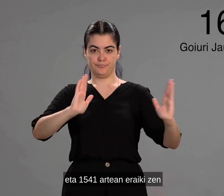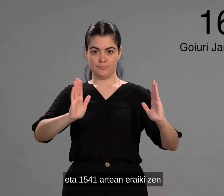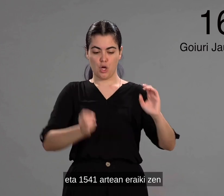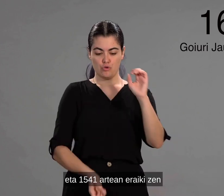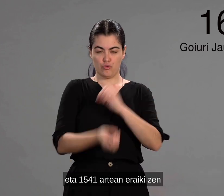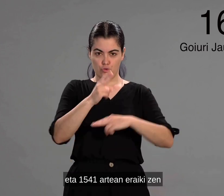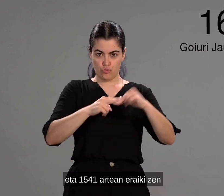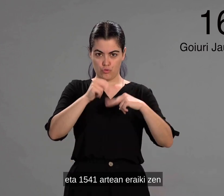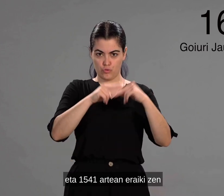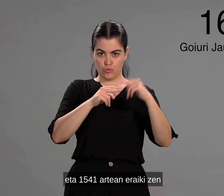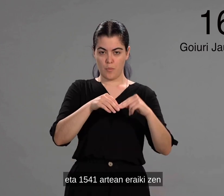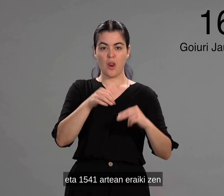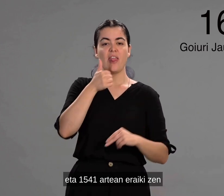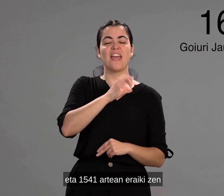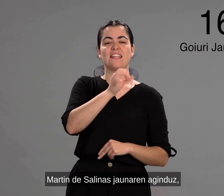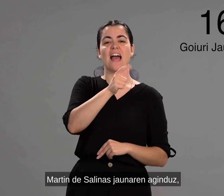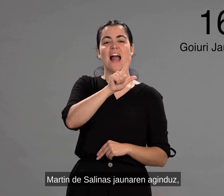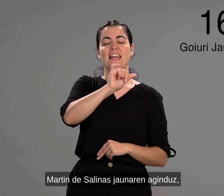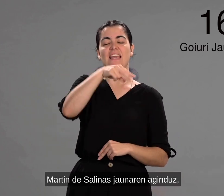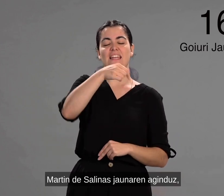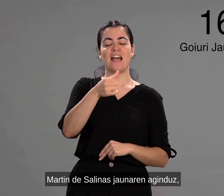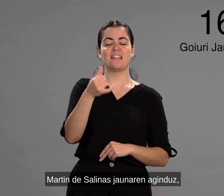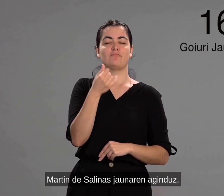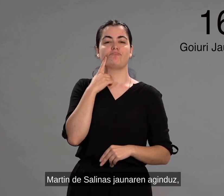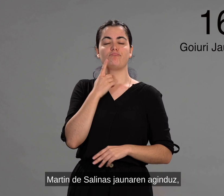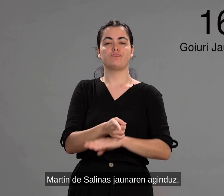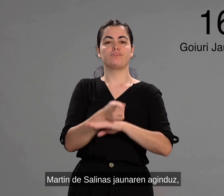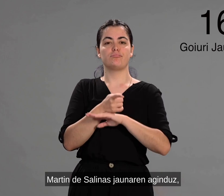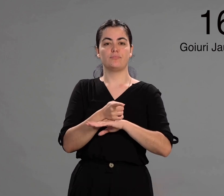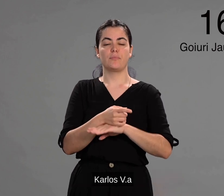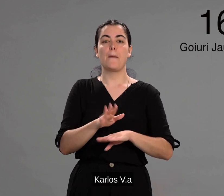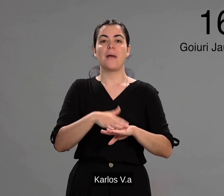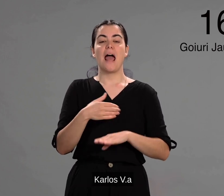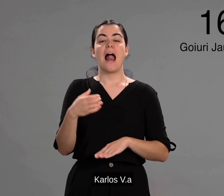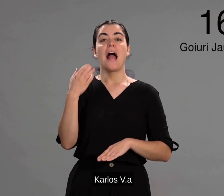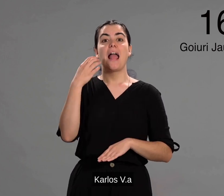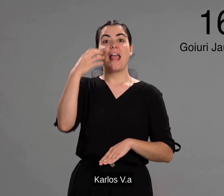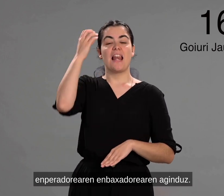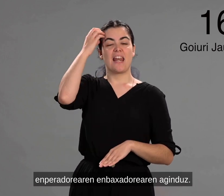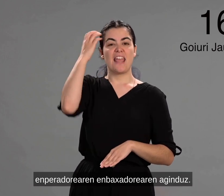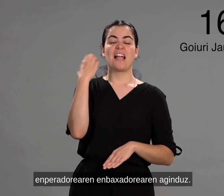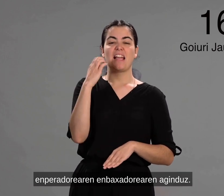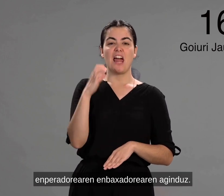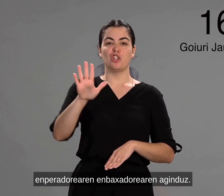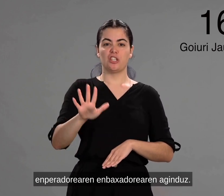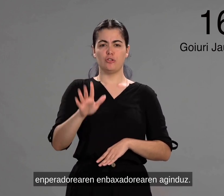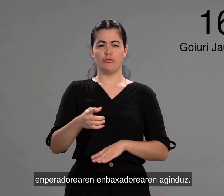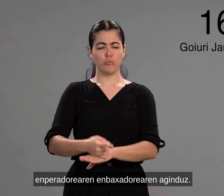berrogeita bat artean eraikizen, Martin de Salinas jaunaren aginduz, Carlos Bosgarrena emperadorearen embaxadorearen